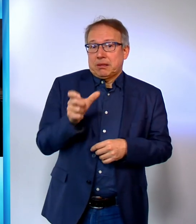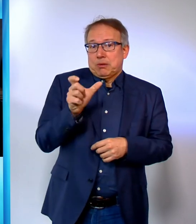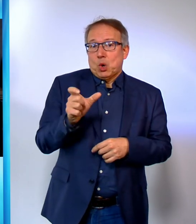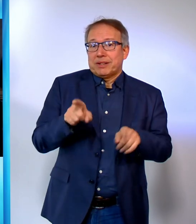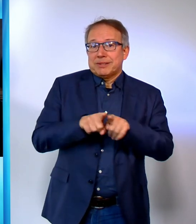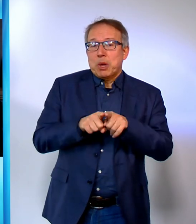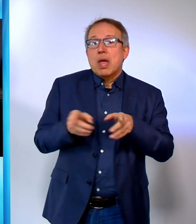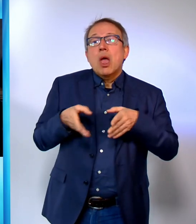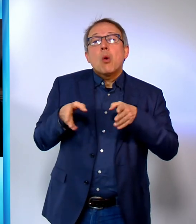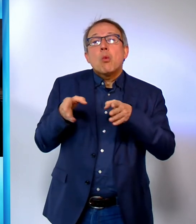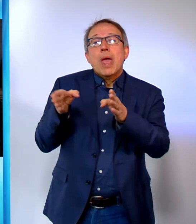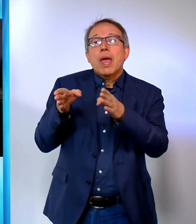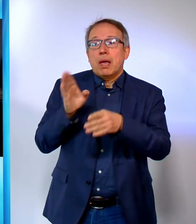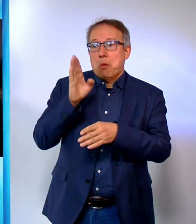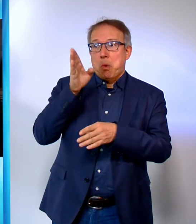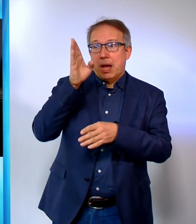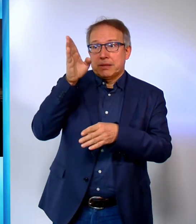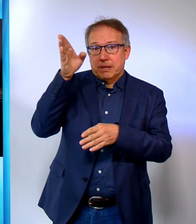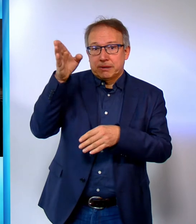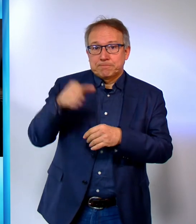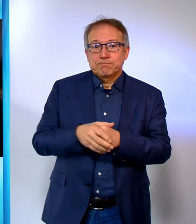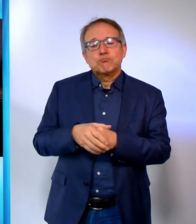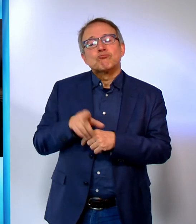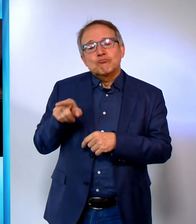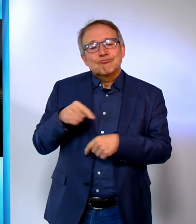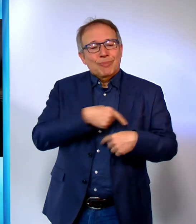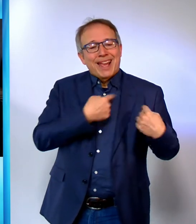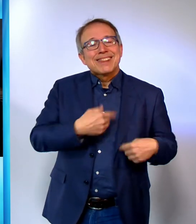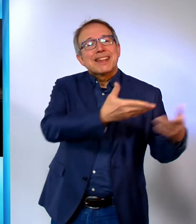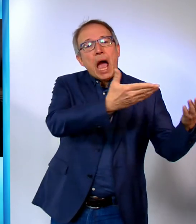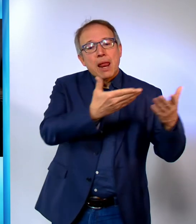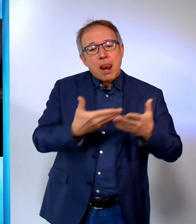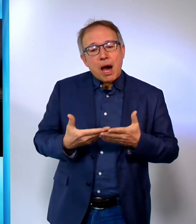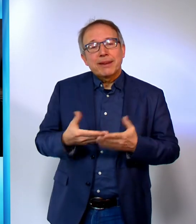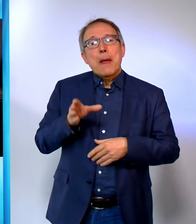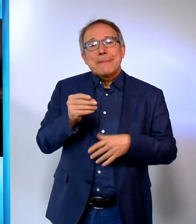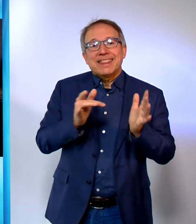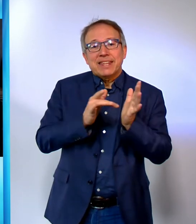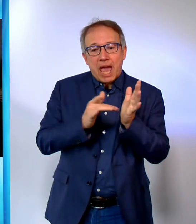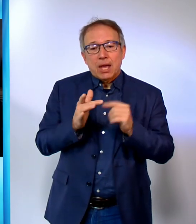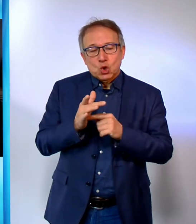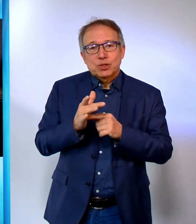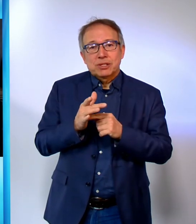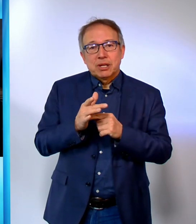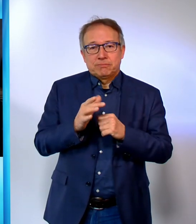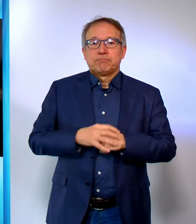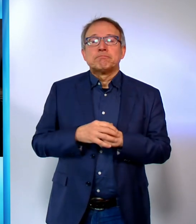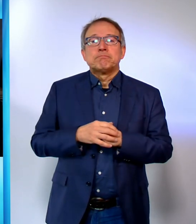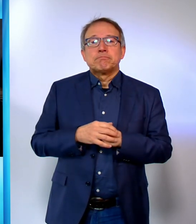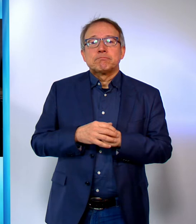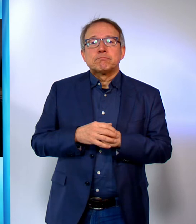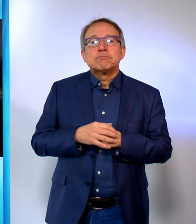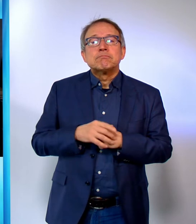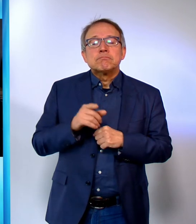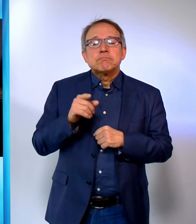eine Art Wegweiser durch die nächsten Wochen sein soll, lade ich euch ein, mit Jesus von Nazareth an den Start zu gehen.